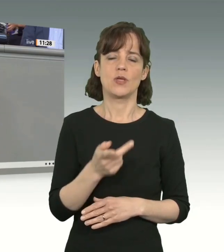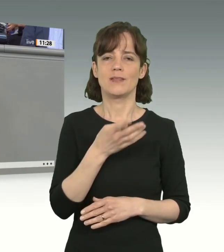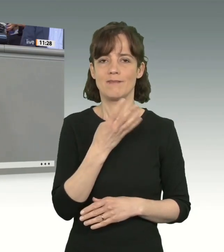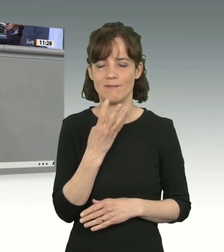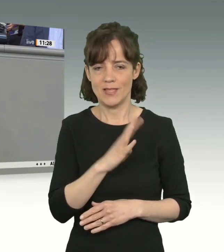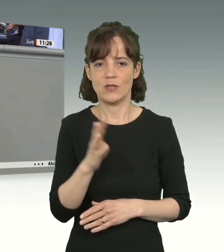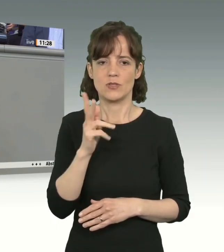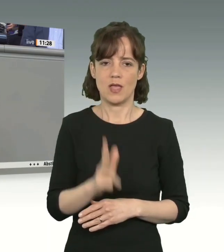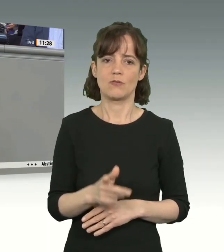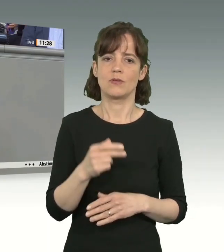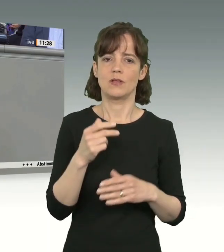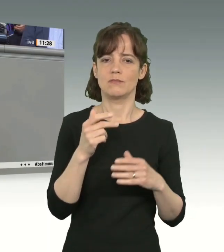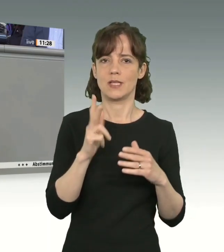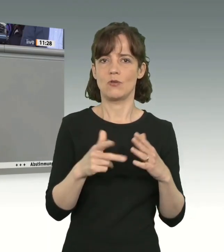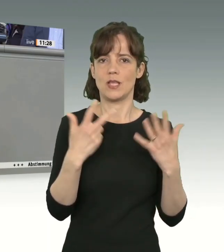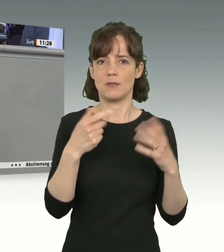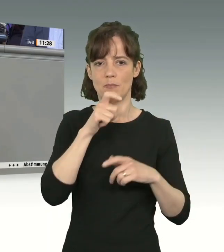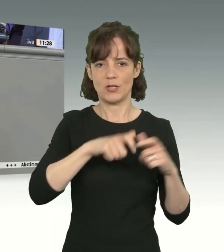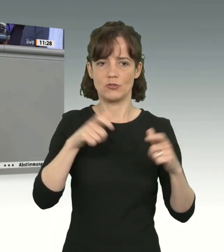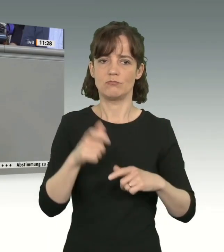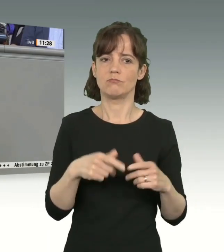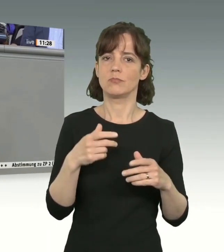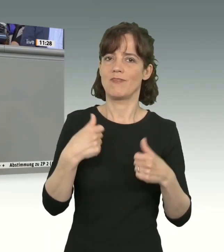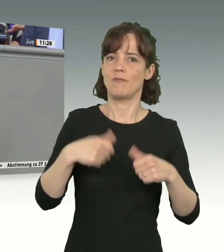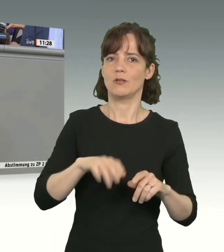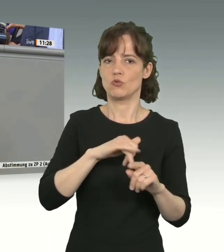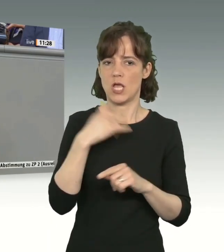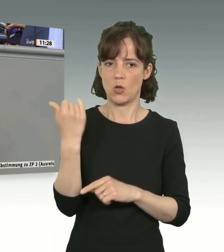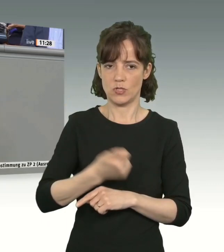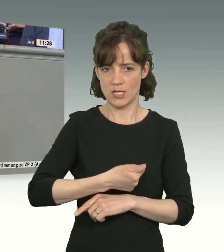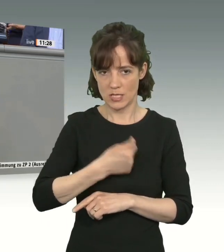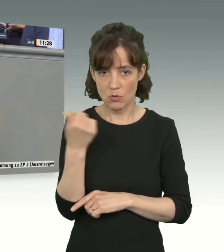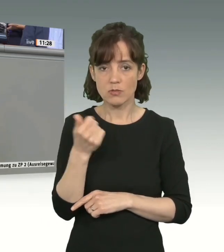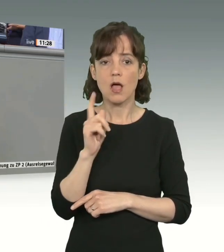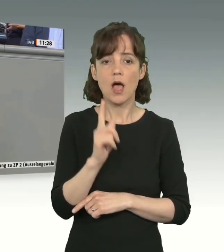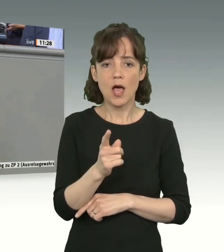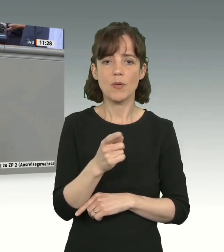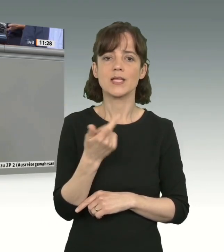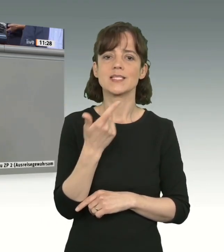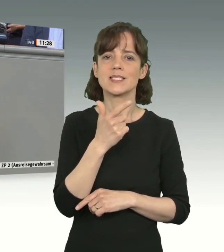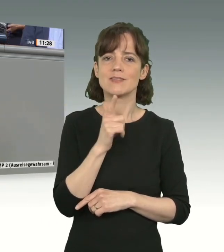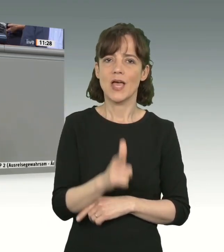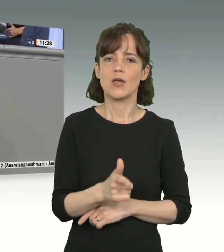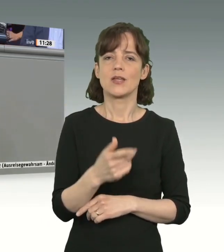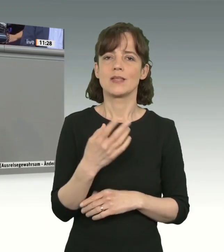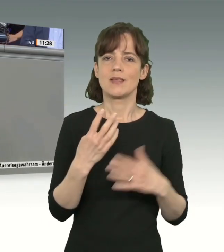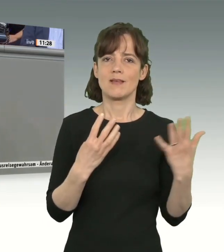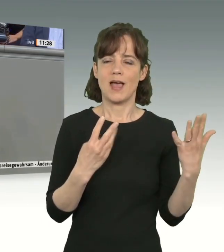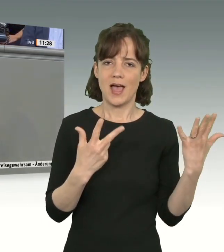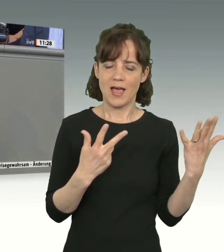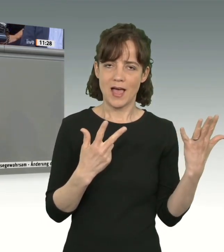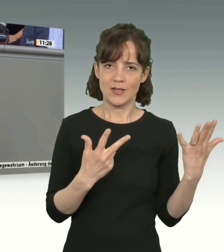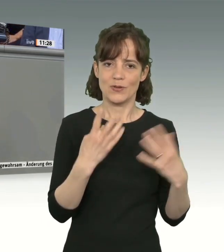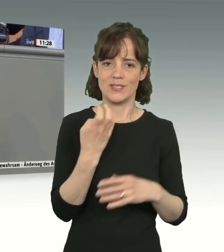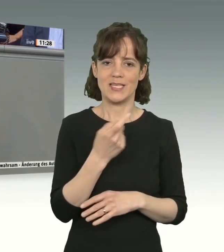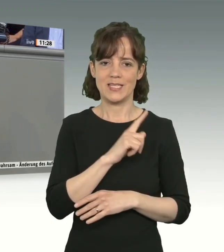248.145 Menschen mit einer Duldung in Deutschland. Mit Ende der Amtszeit von Angela Merkel